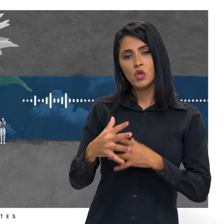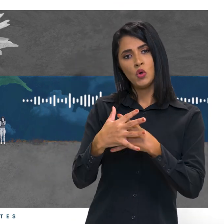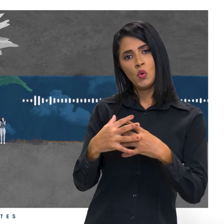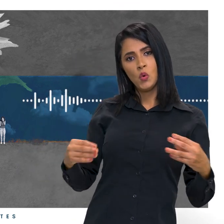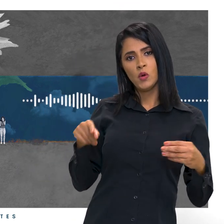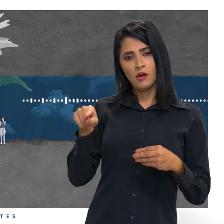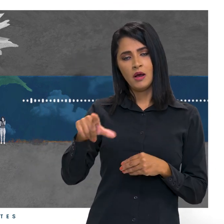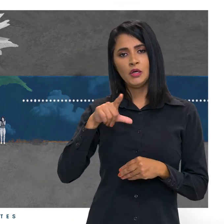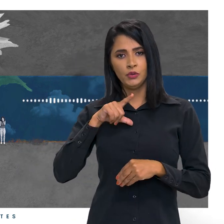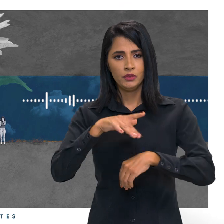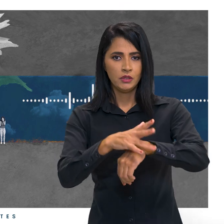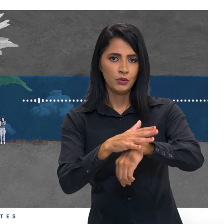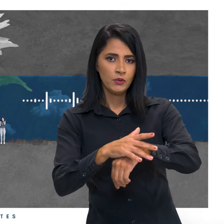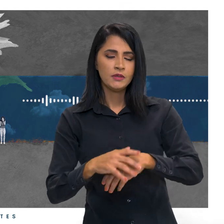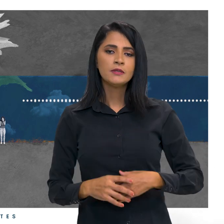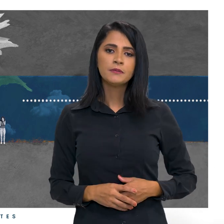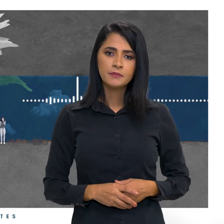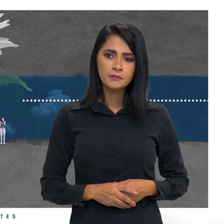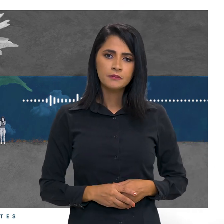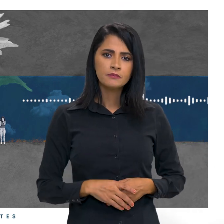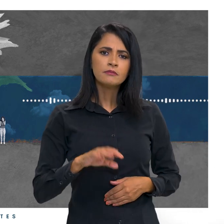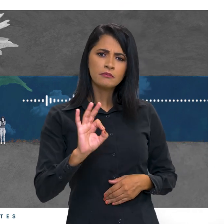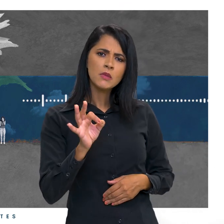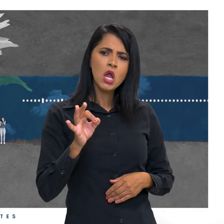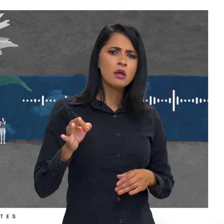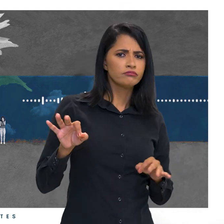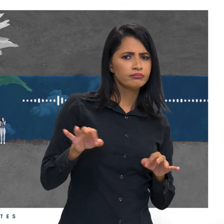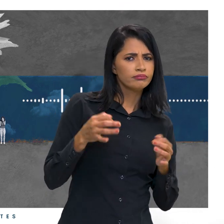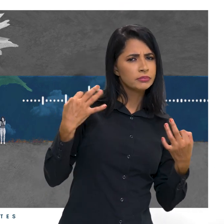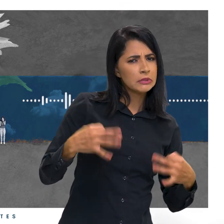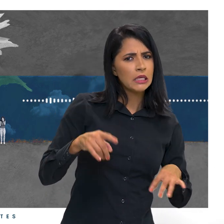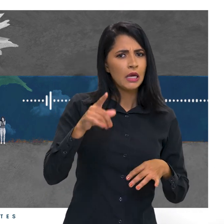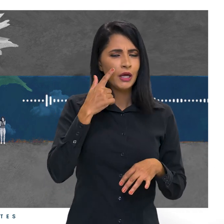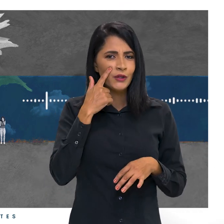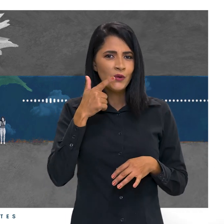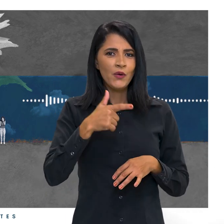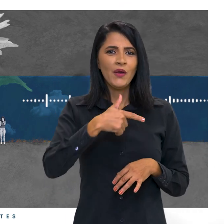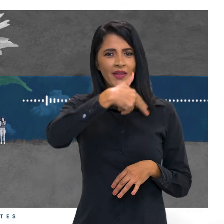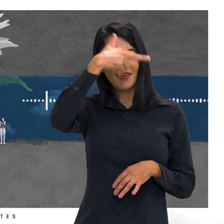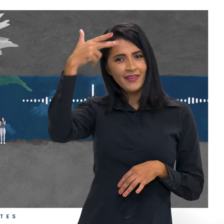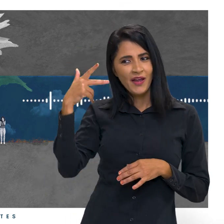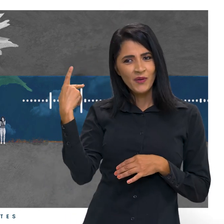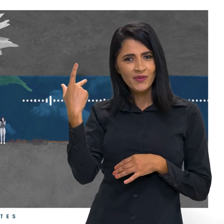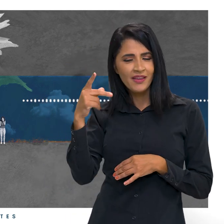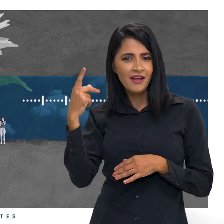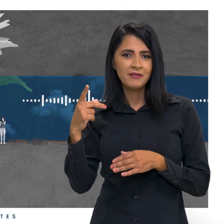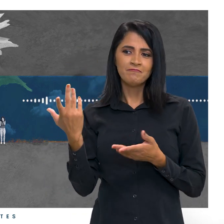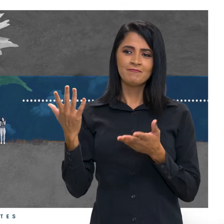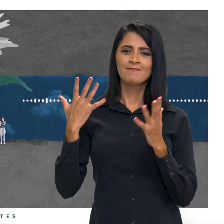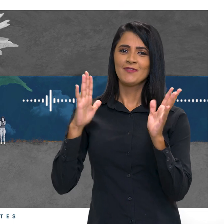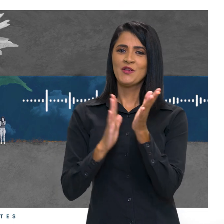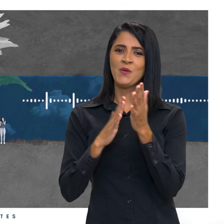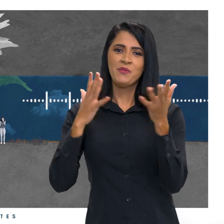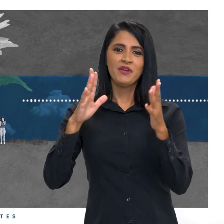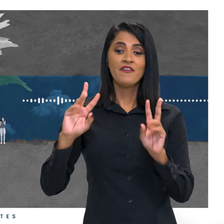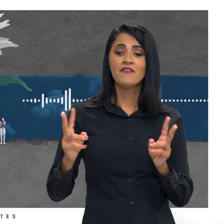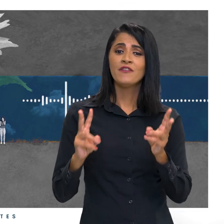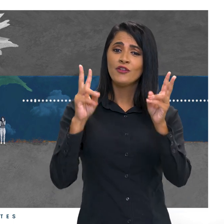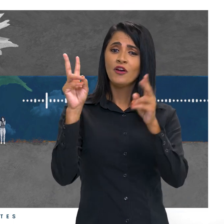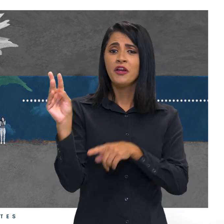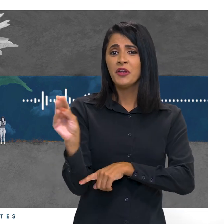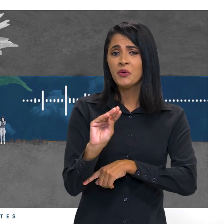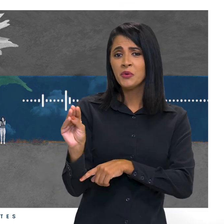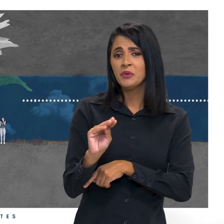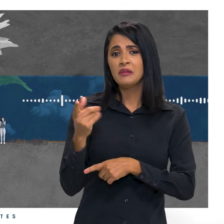mucopolisacaridose. Seria justo que esse alto de Natal da Gabriele terminasse com ela comemorando as vitórias e cuidando das